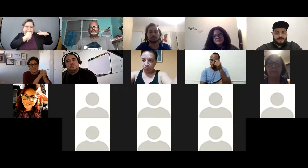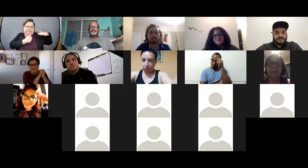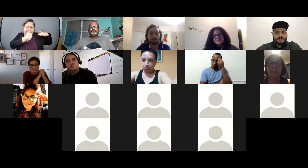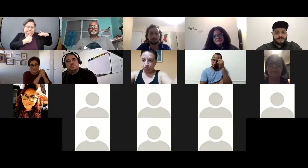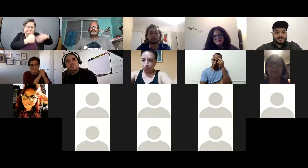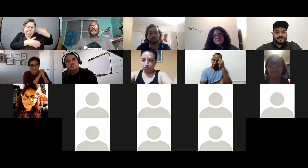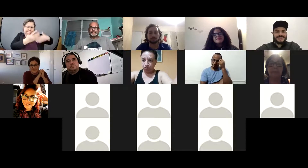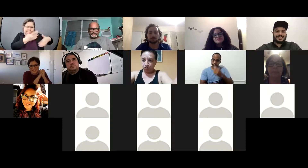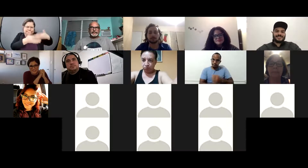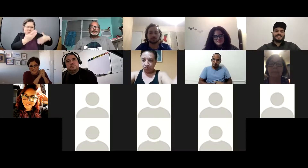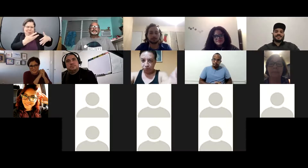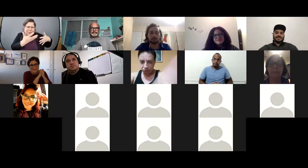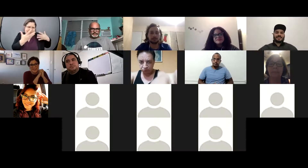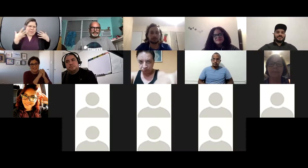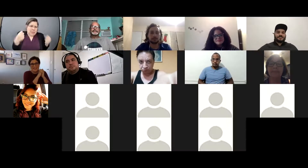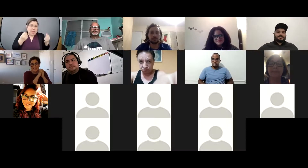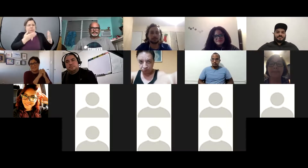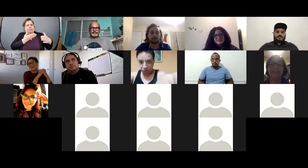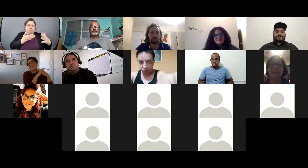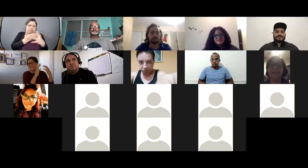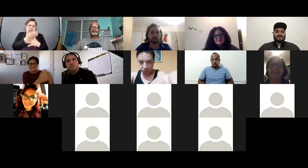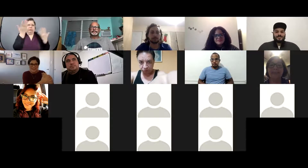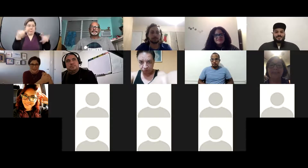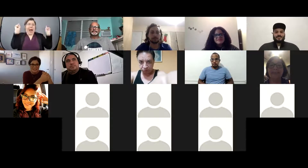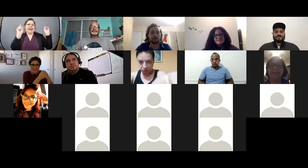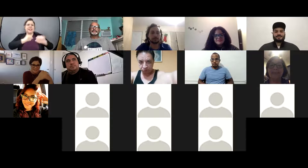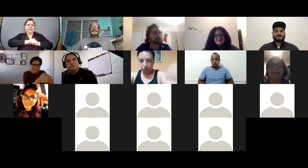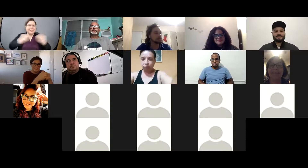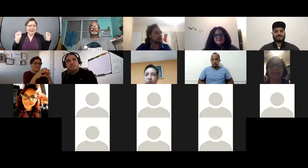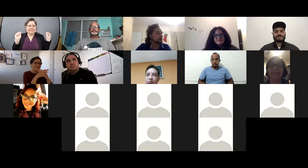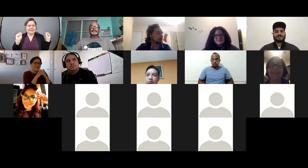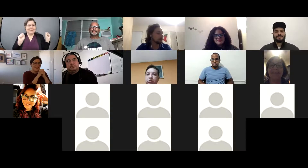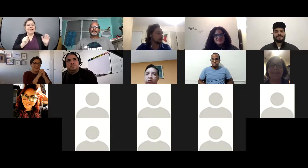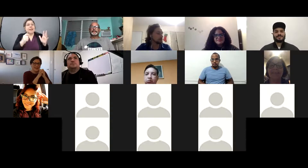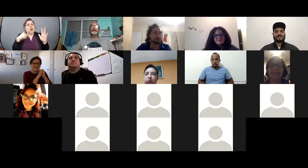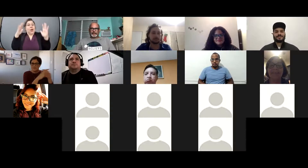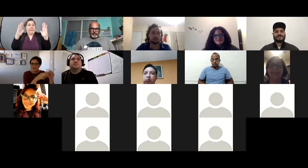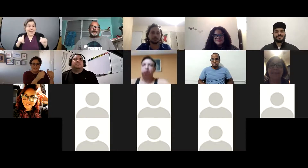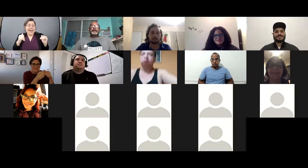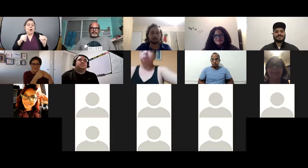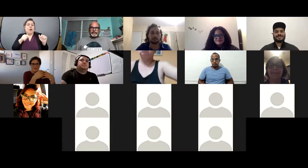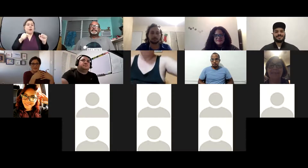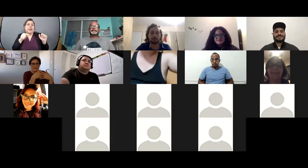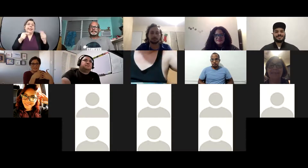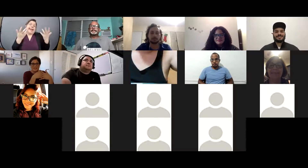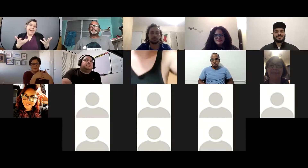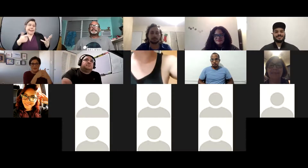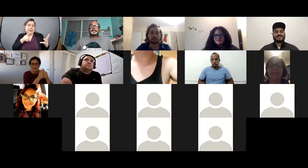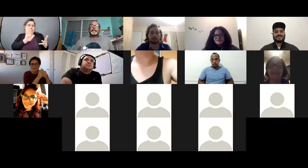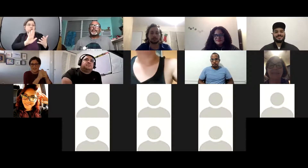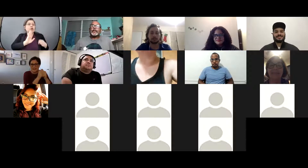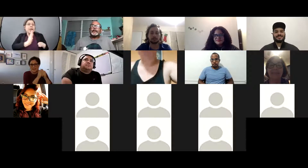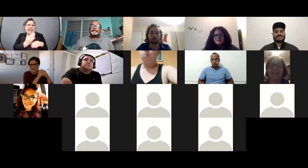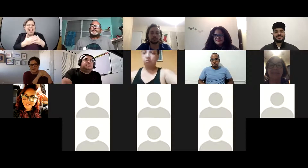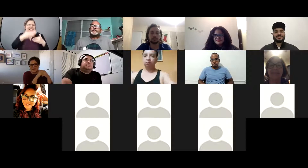hija pueda celebrar su quinceañero este año aunque sea atrasado no importa lo podemos lo